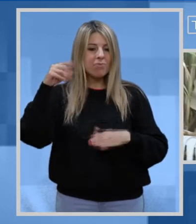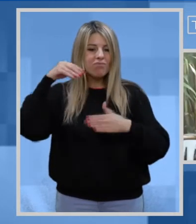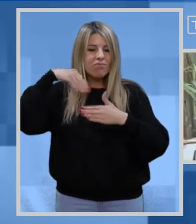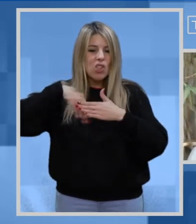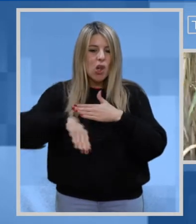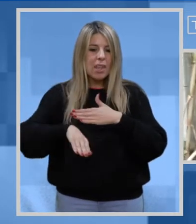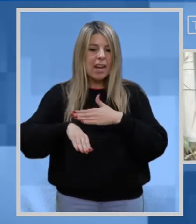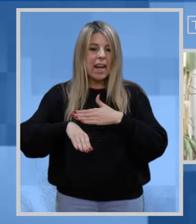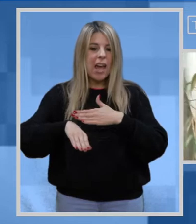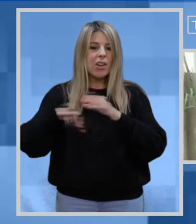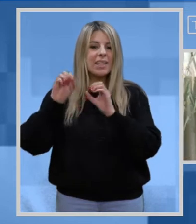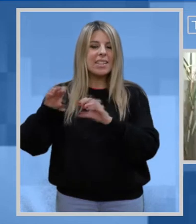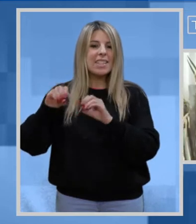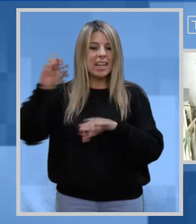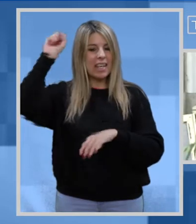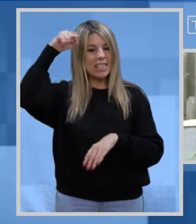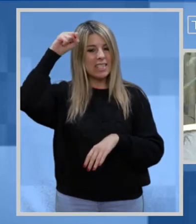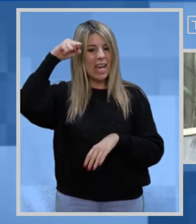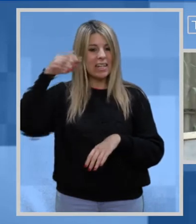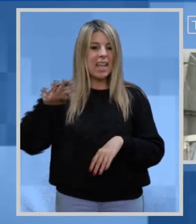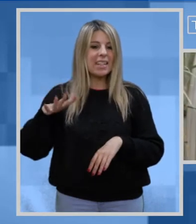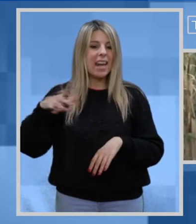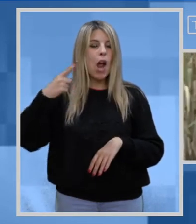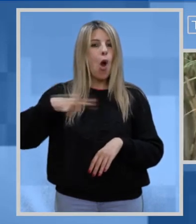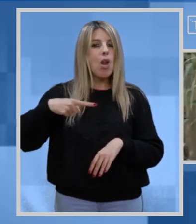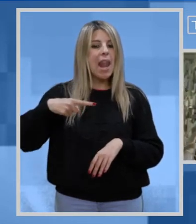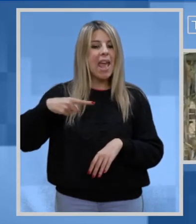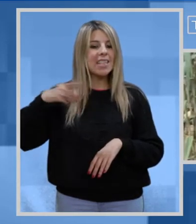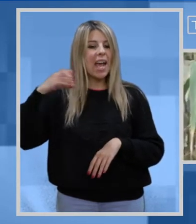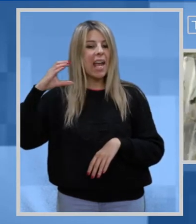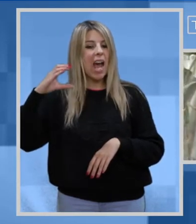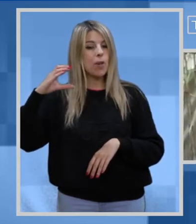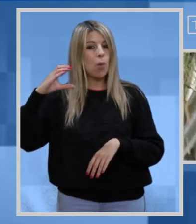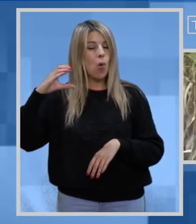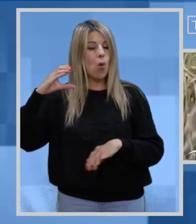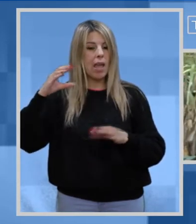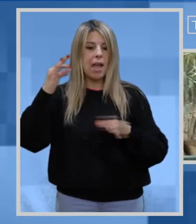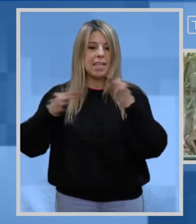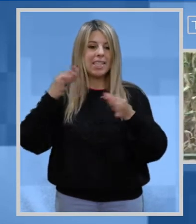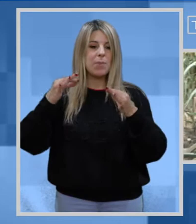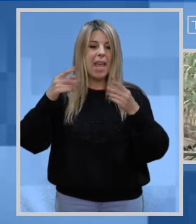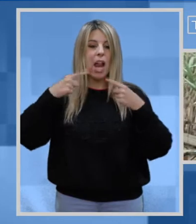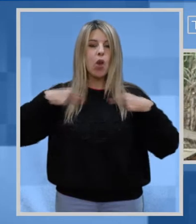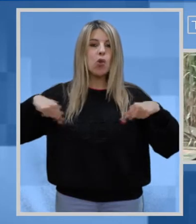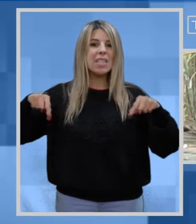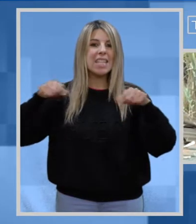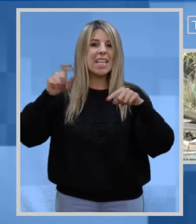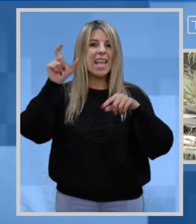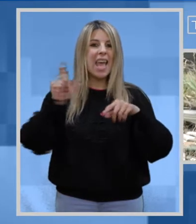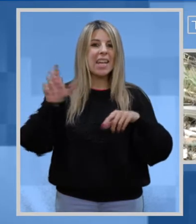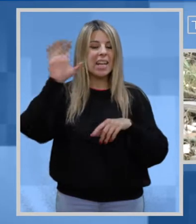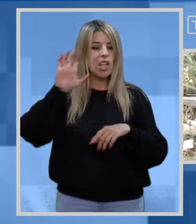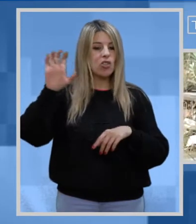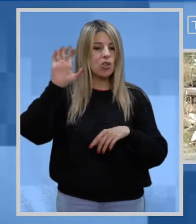discariche Sarde, tra Gonnesa e Carbonia Ha affermato il consigliere regionale